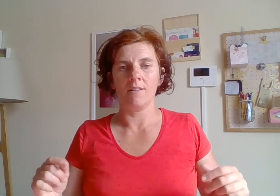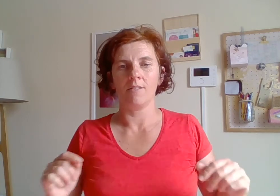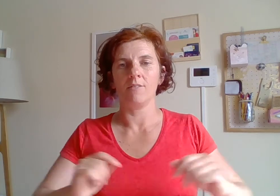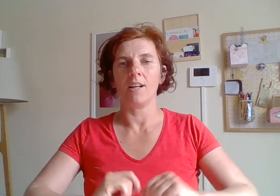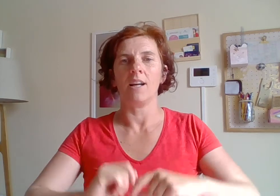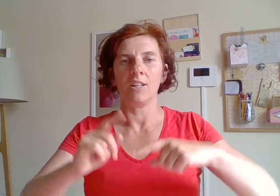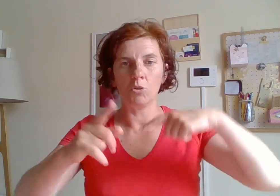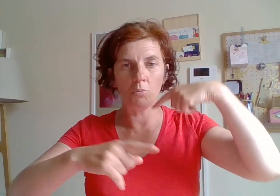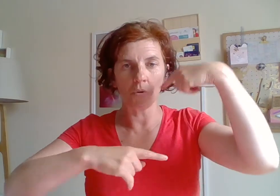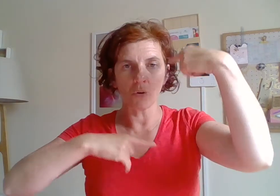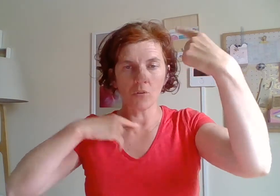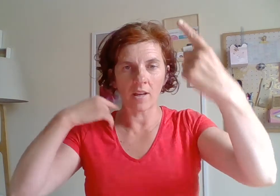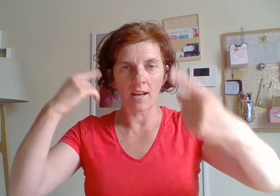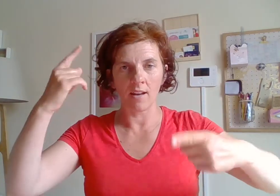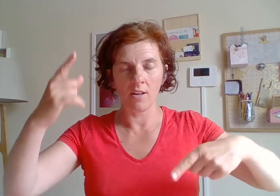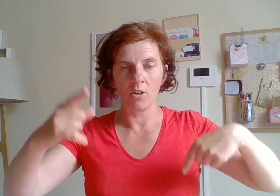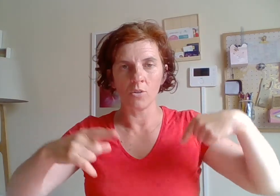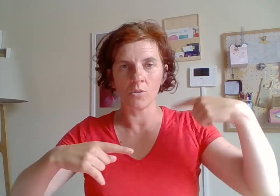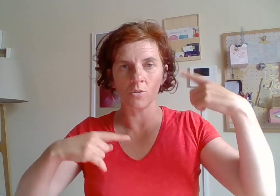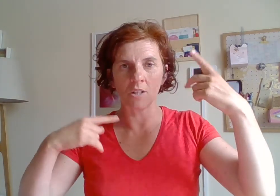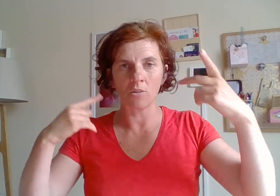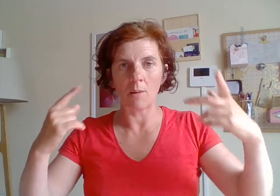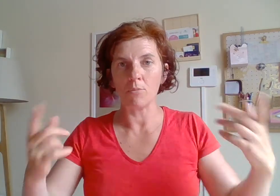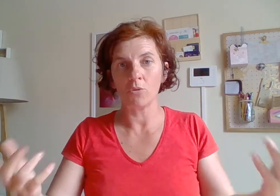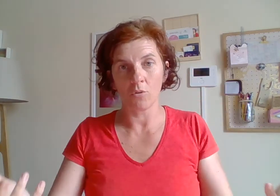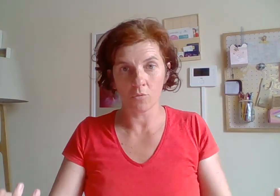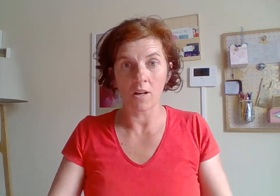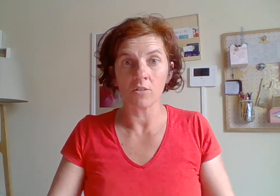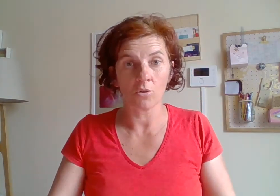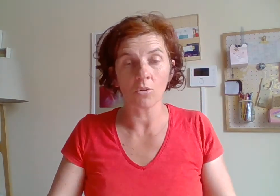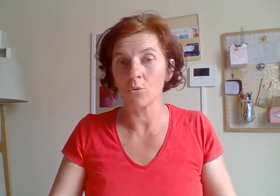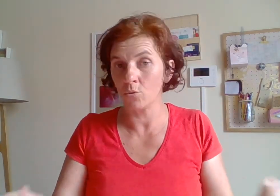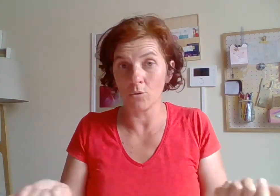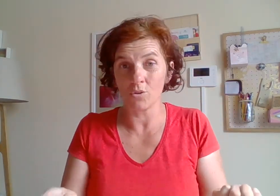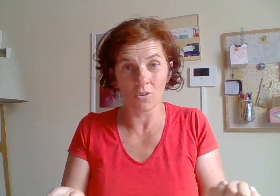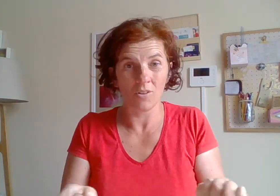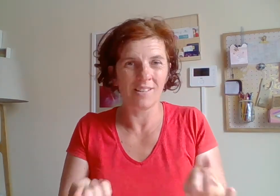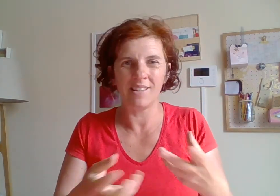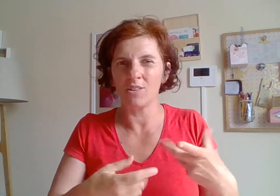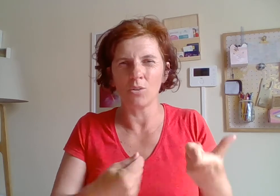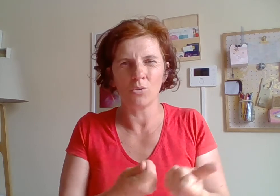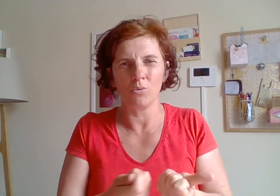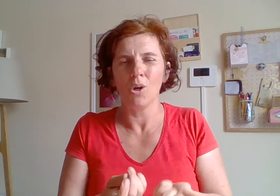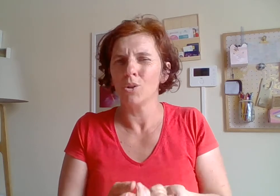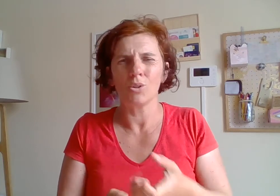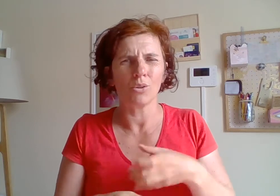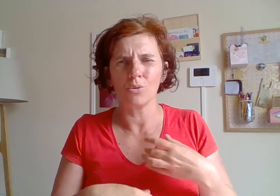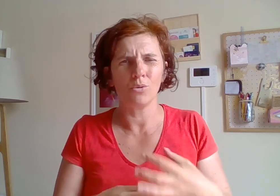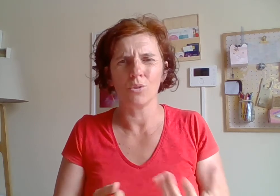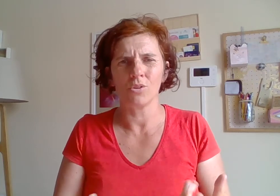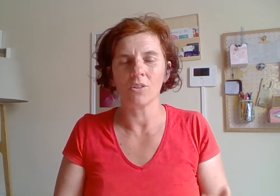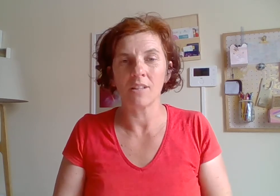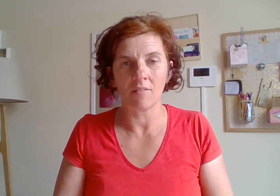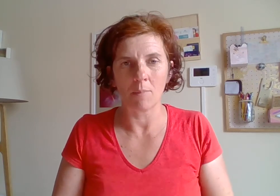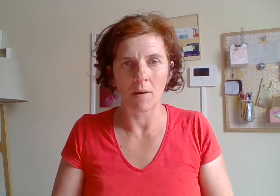Voilà. Et tu peux refaire ce cycle-là plusieurs fois tant que tu ressens des tensions, tant que tu ressens que ça ne va pas.